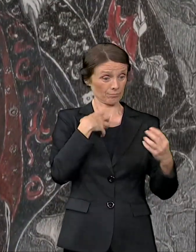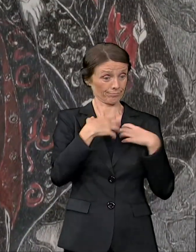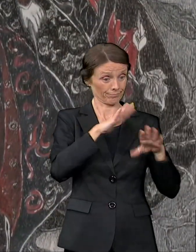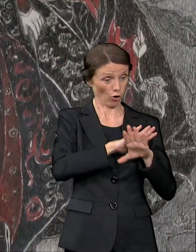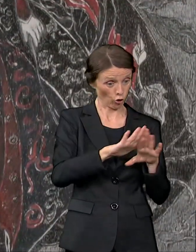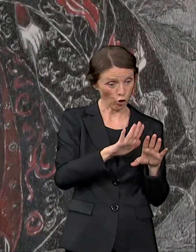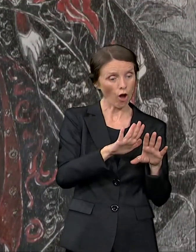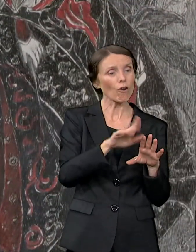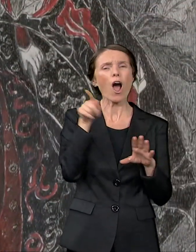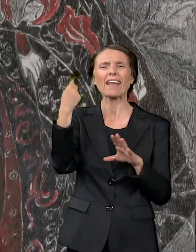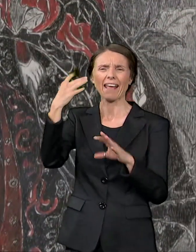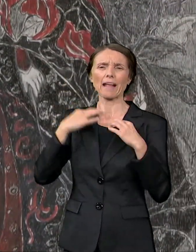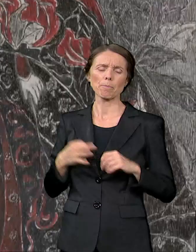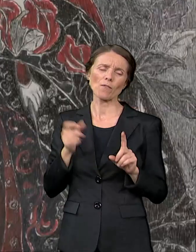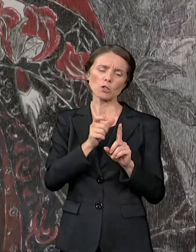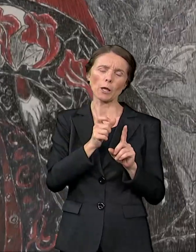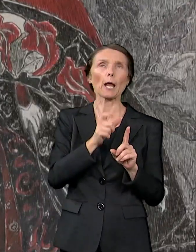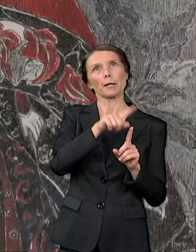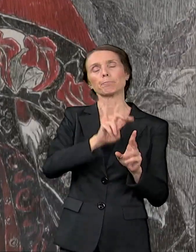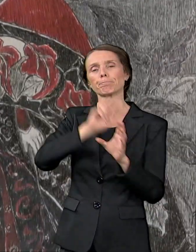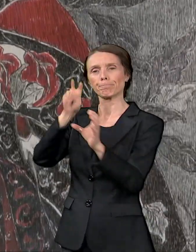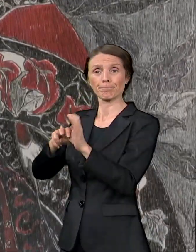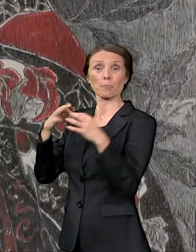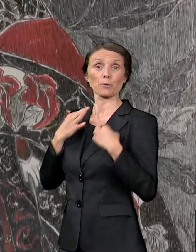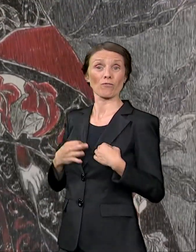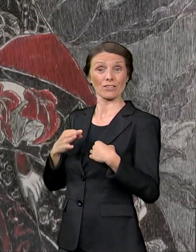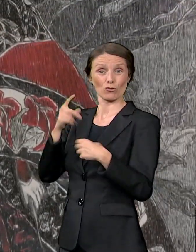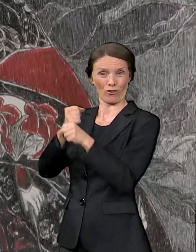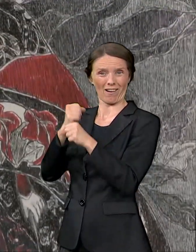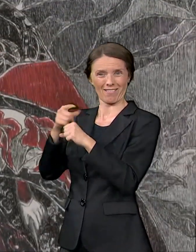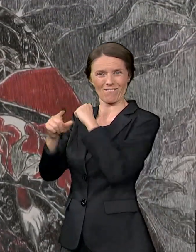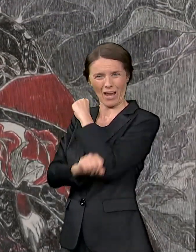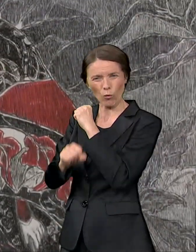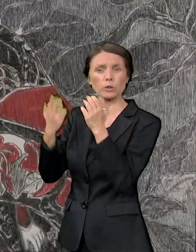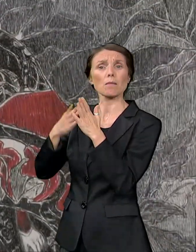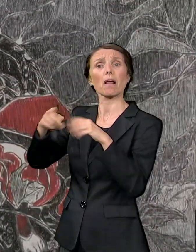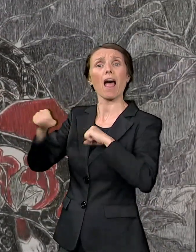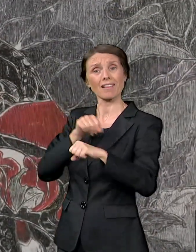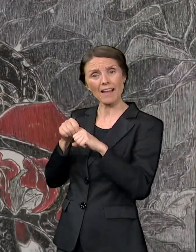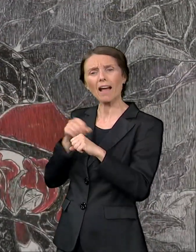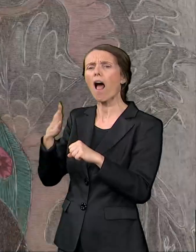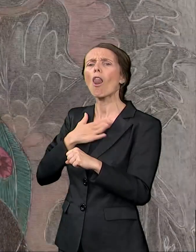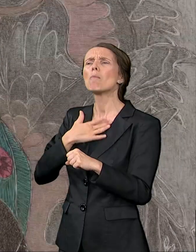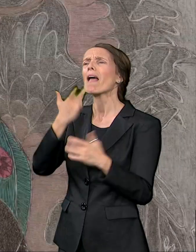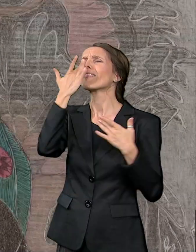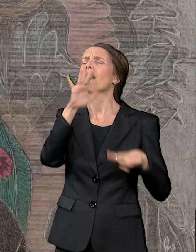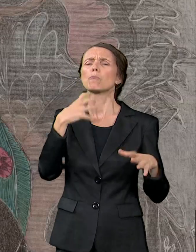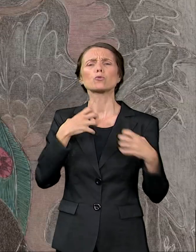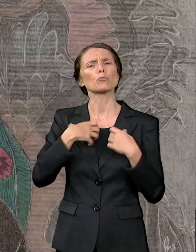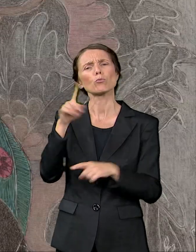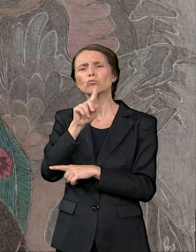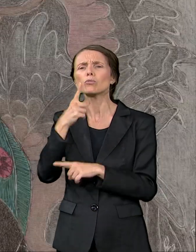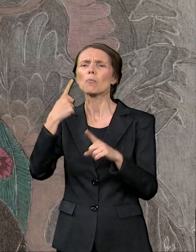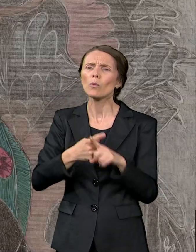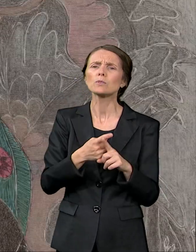kasnije, ne odlazi iz pozorišta. Radi sa mladim, kreativnim, darovitim ljudima, onako kako su profesori Zora Živadinović